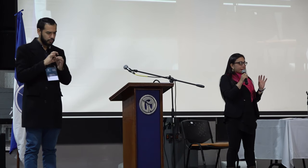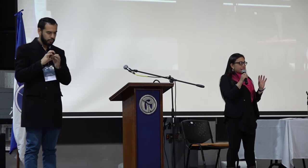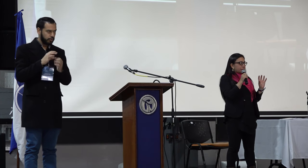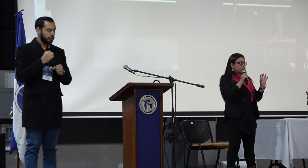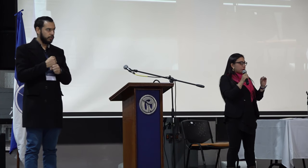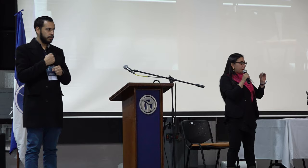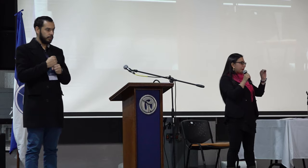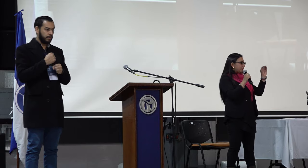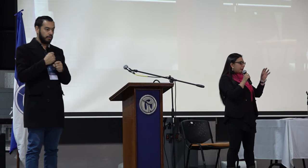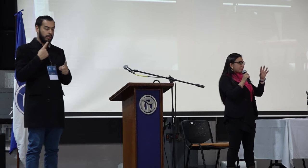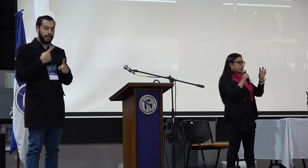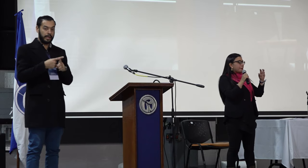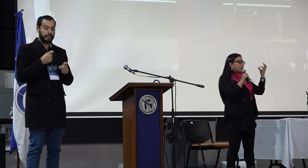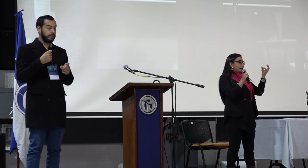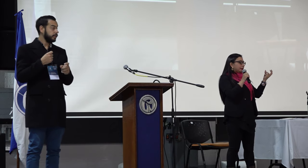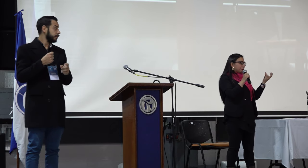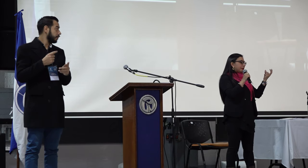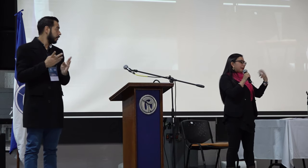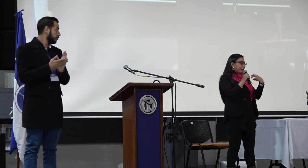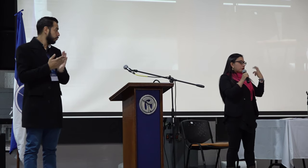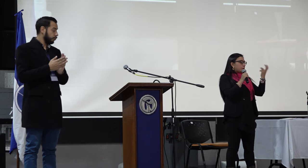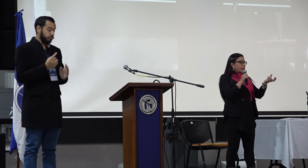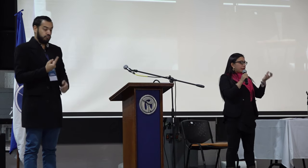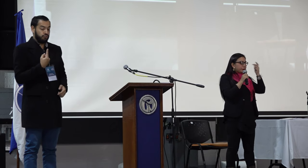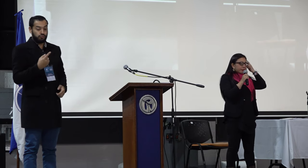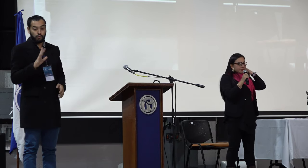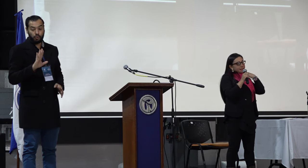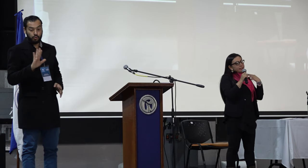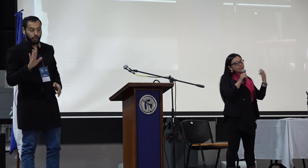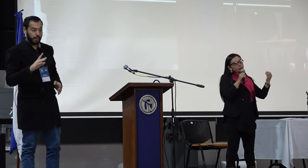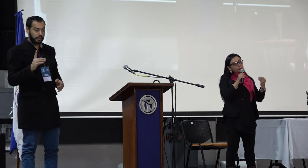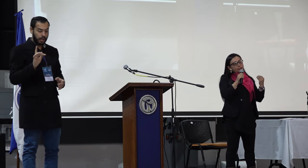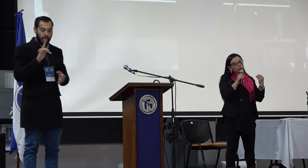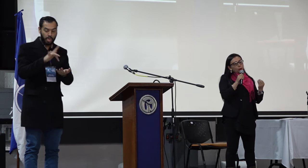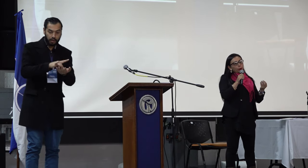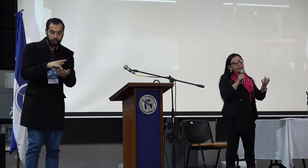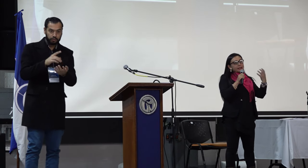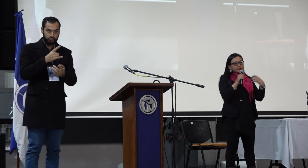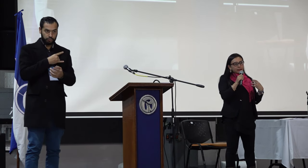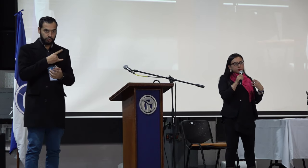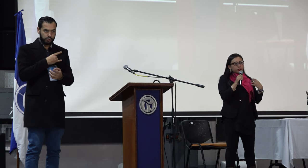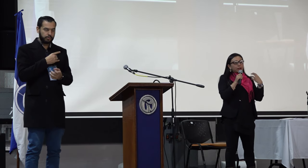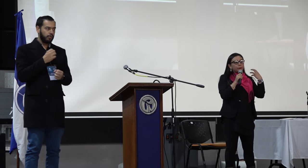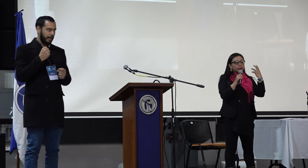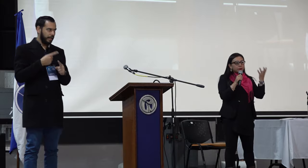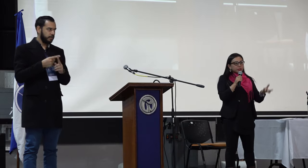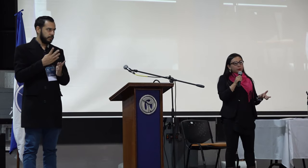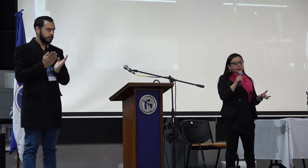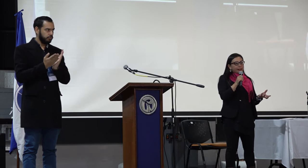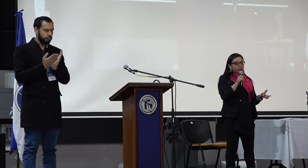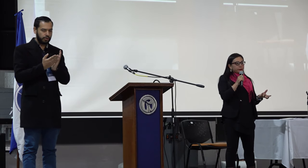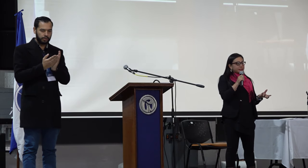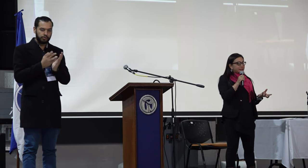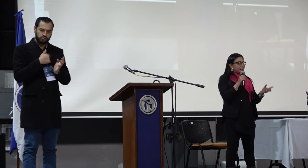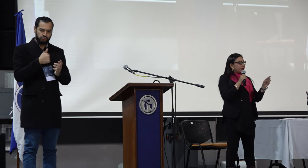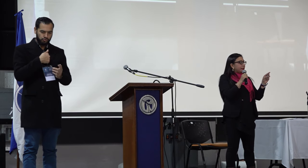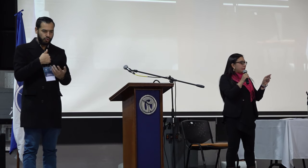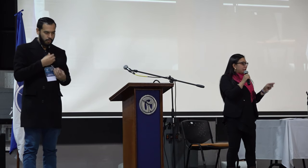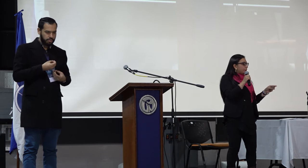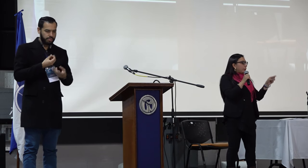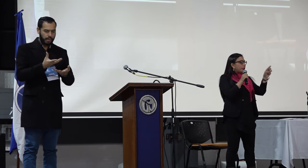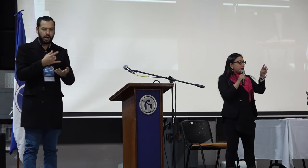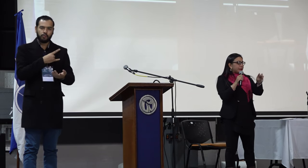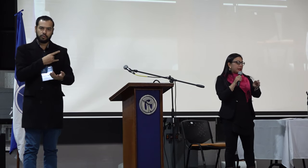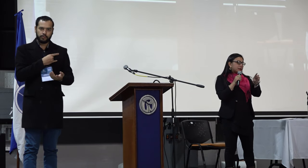que el trabajo del egresado no solamente es también qué nos puede dar la universidad, sino también cómo egresados, qué le podemos devolver a la universidad